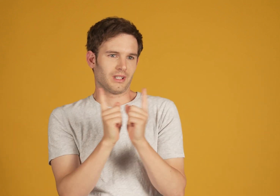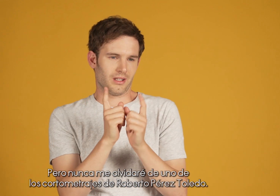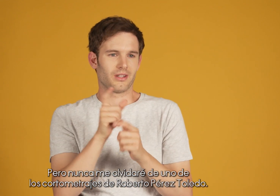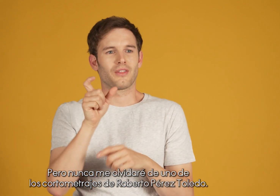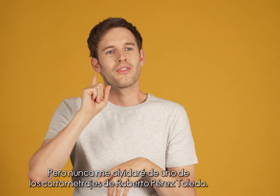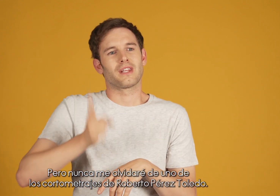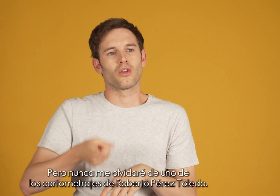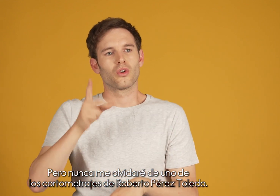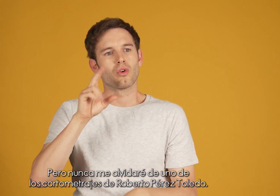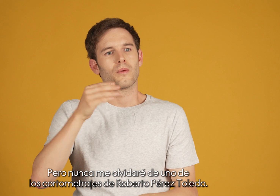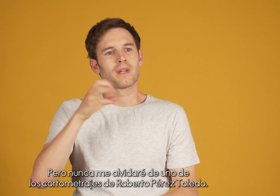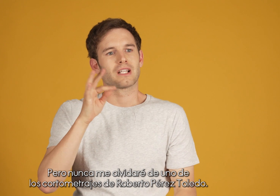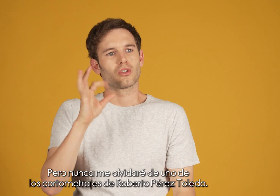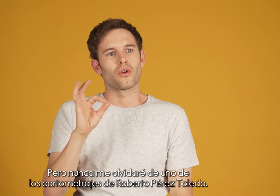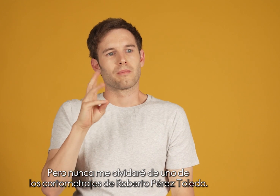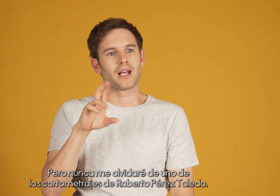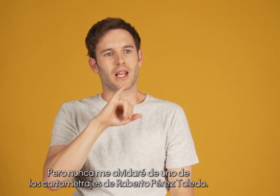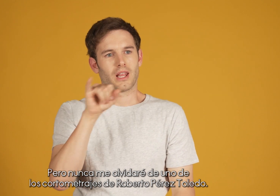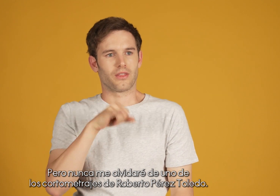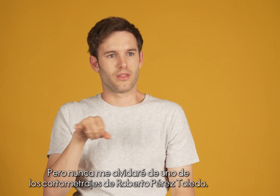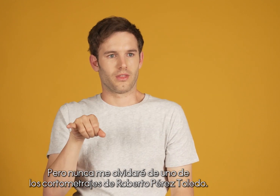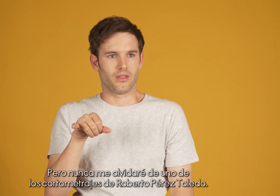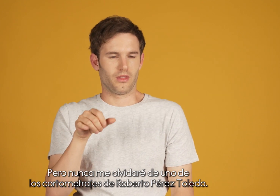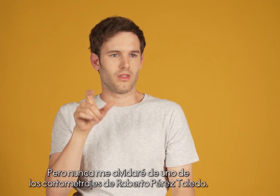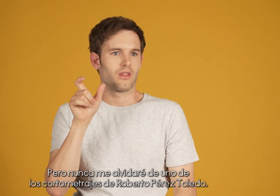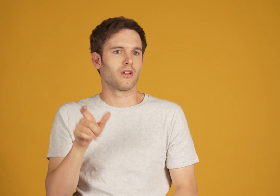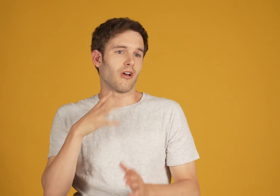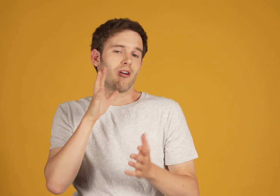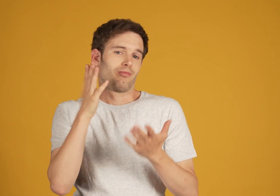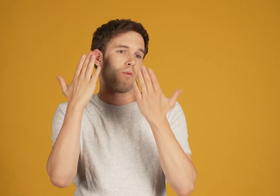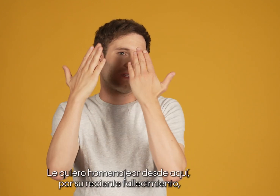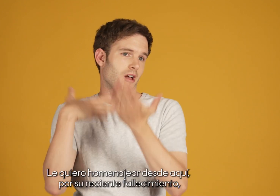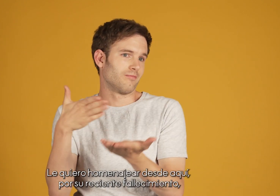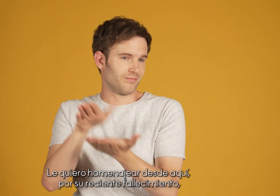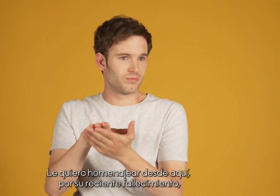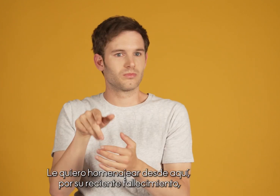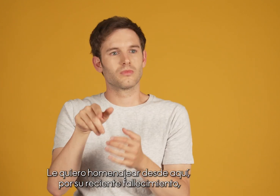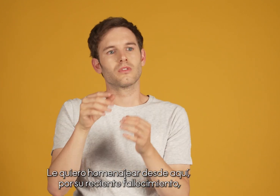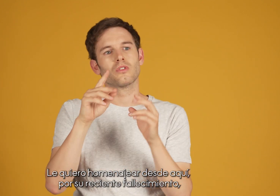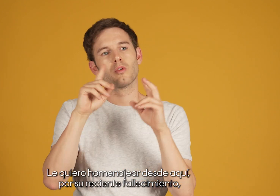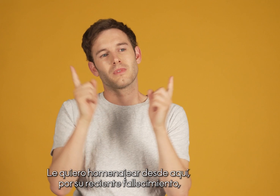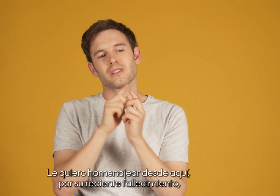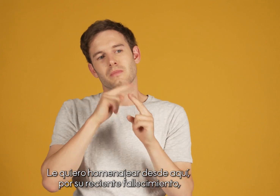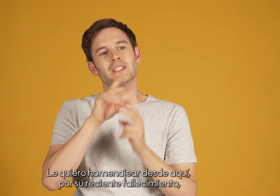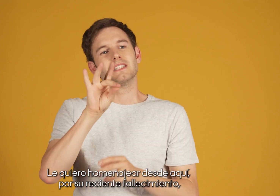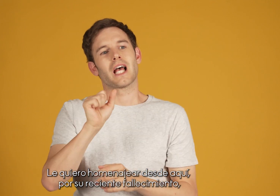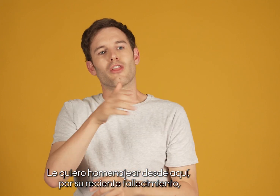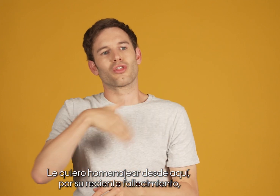Pero nunca me olvidaré de uno de los cortometrajes de Roberto Pérez Toledo. Le quiero homenajear desde aquí, por su reciente